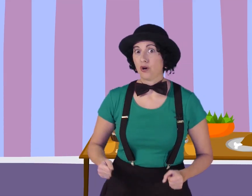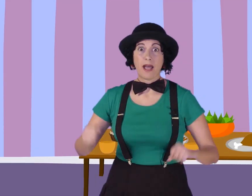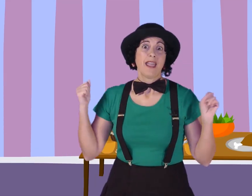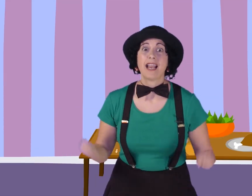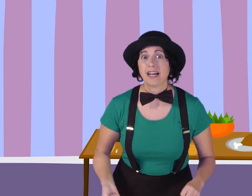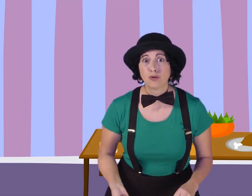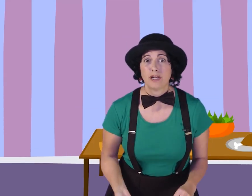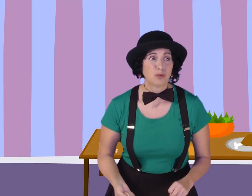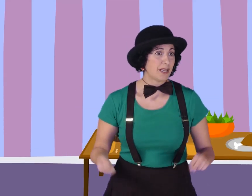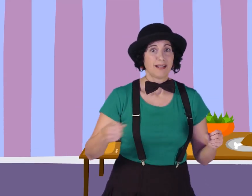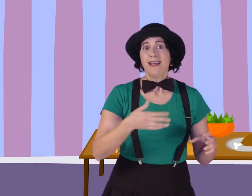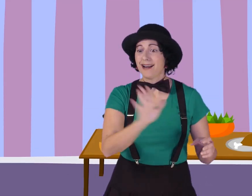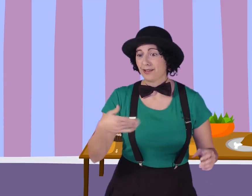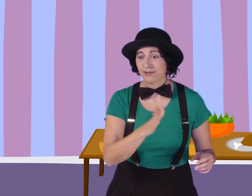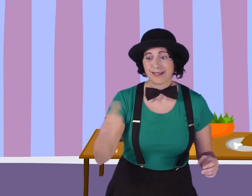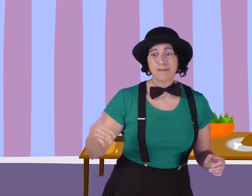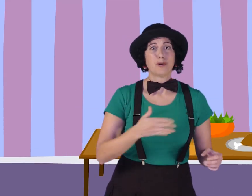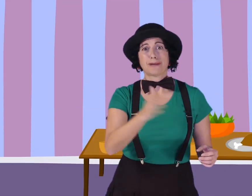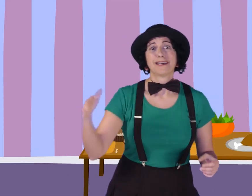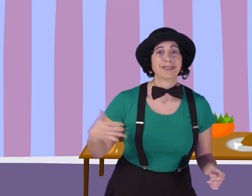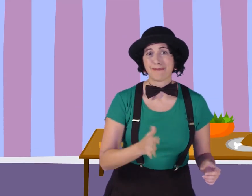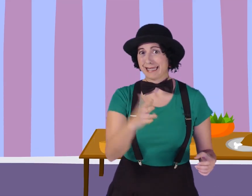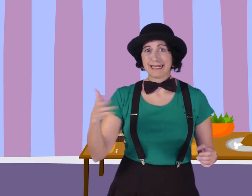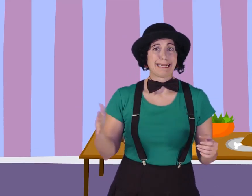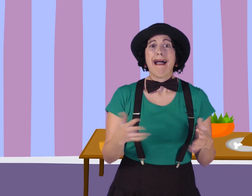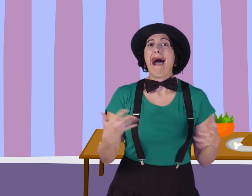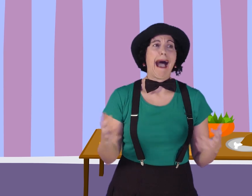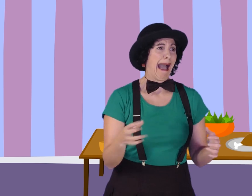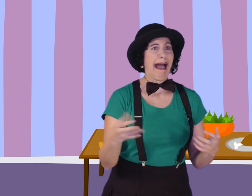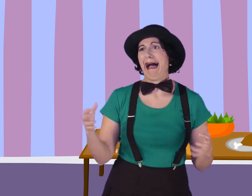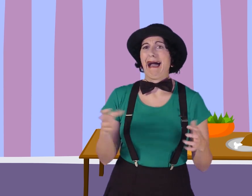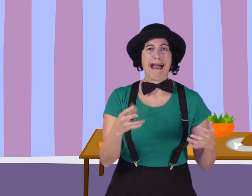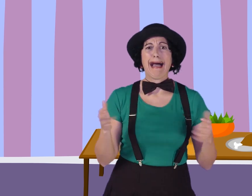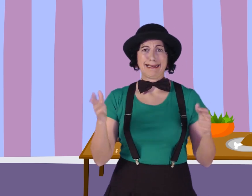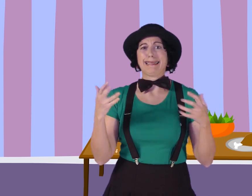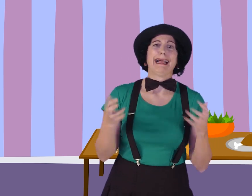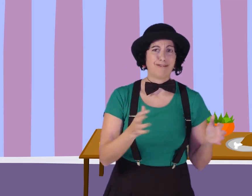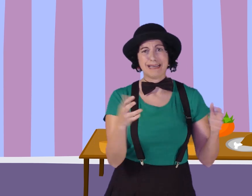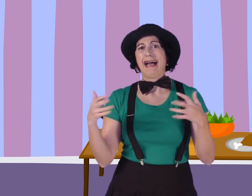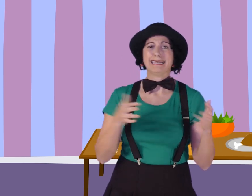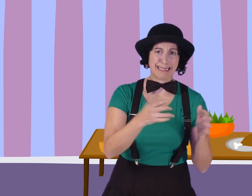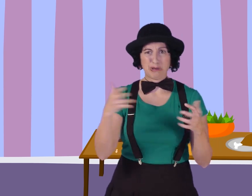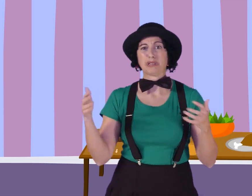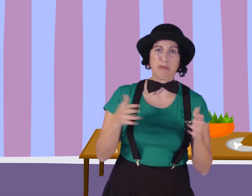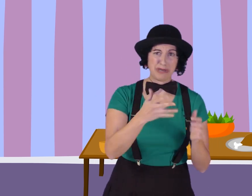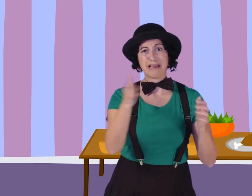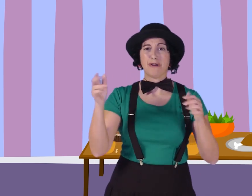escoba. El gato con las uñas. El ratón de campo no sabía dónde meterse. ¡Aaah! Así que al final. Siguió su primo